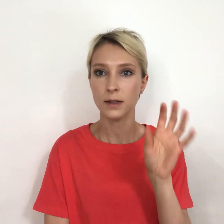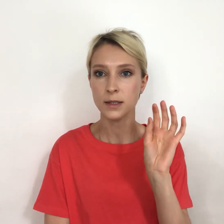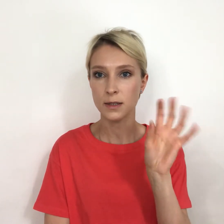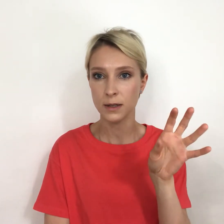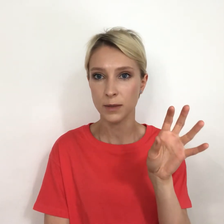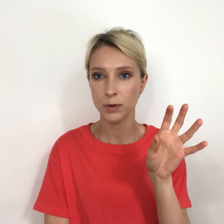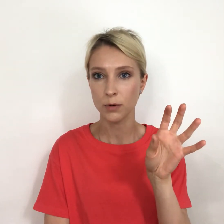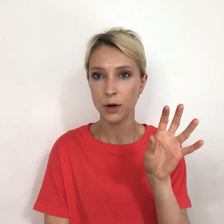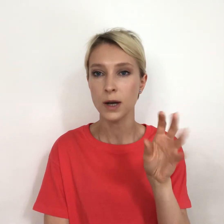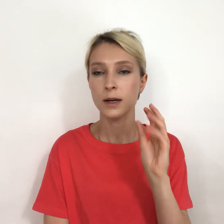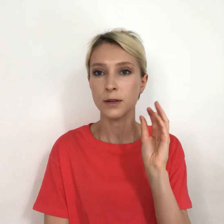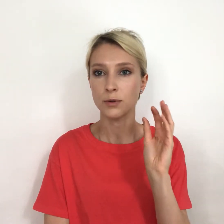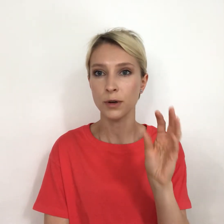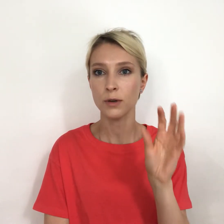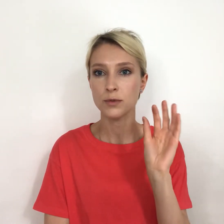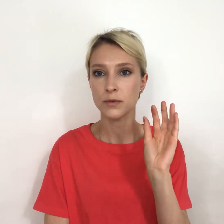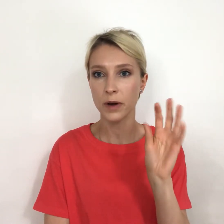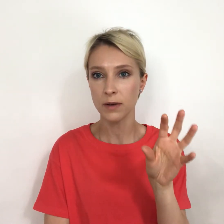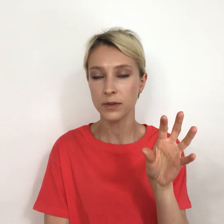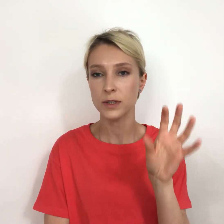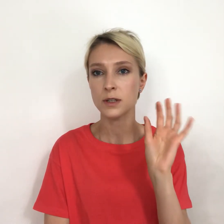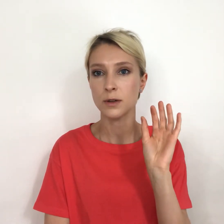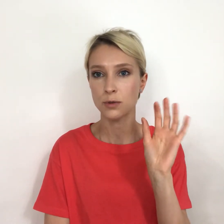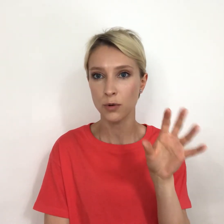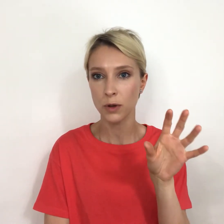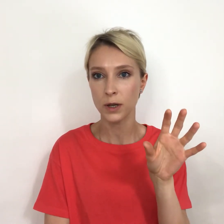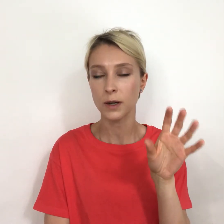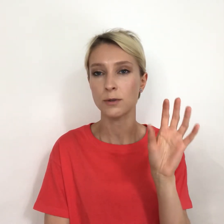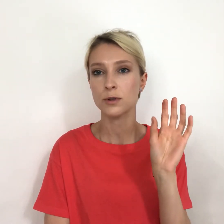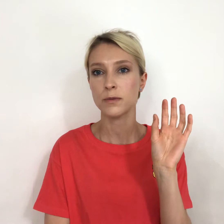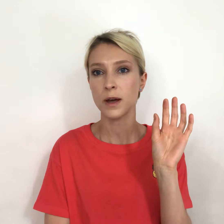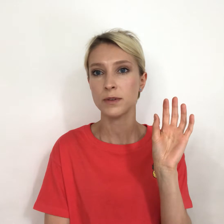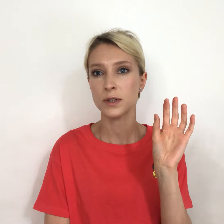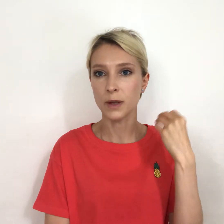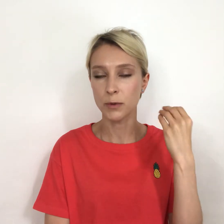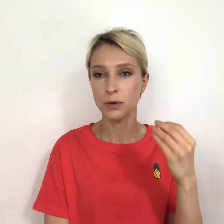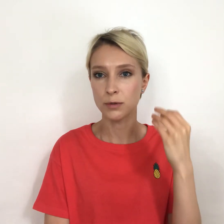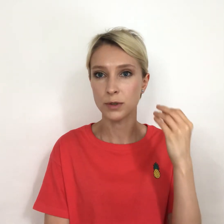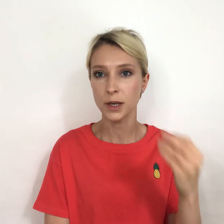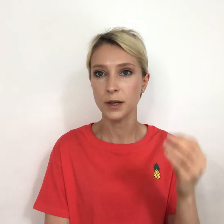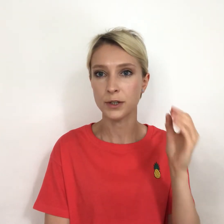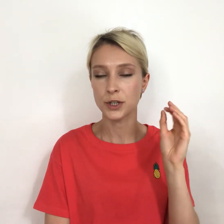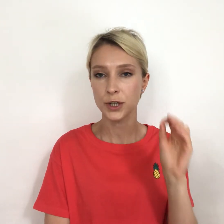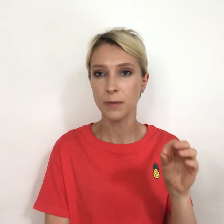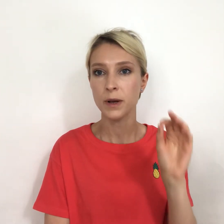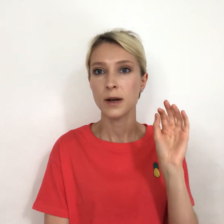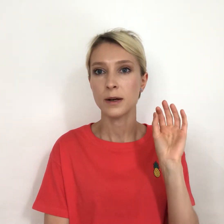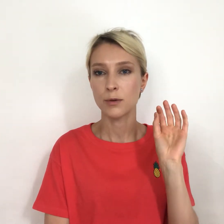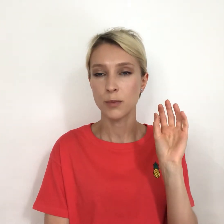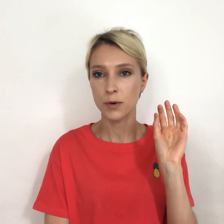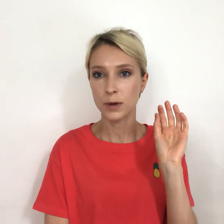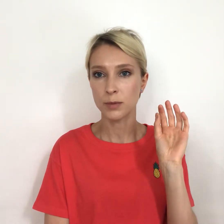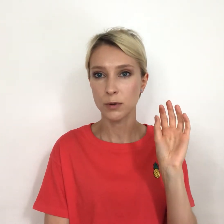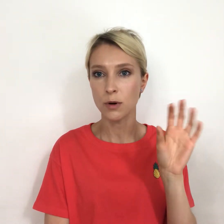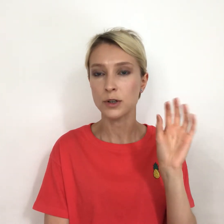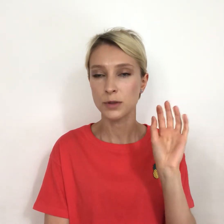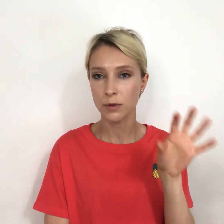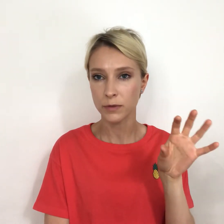растительный белок, который усваивается долго, который усваивается намного труднее, чем любой белок животного